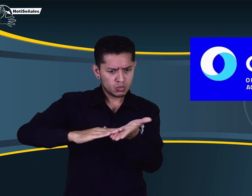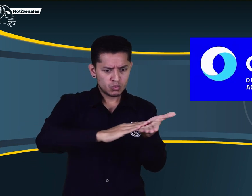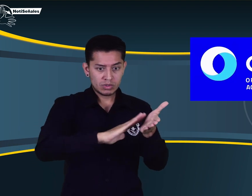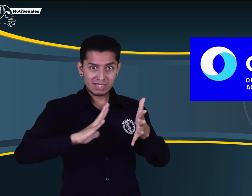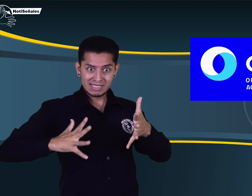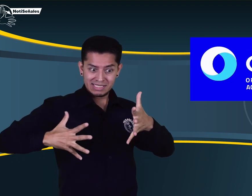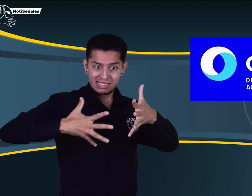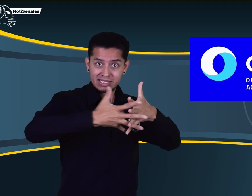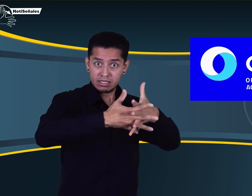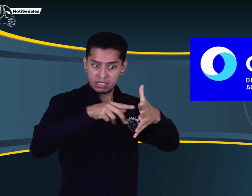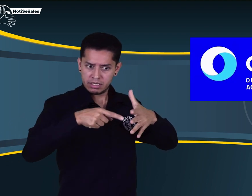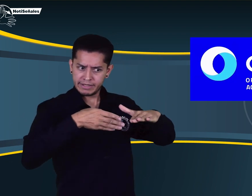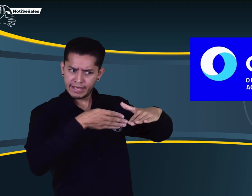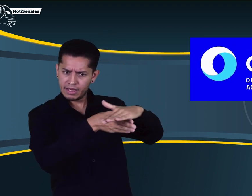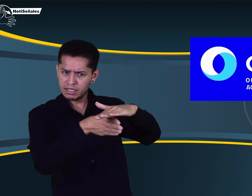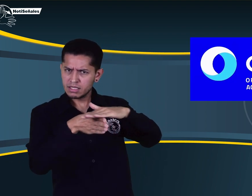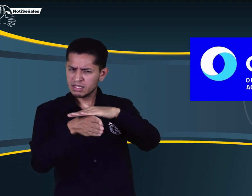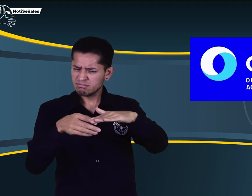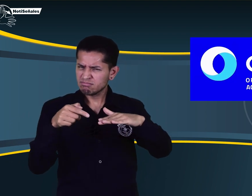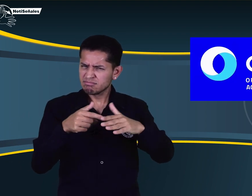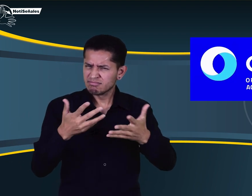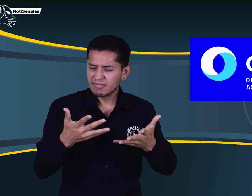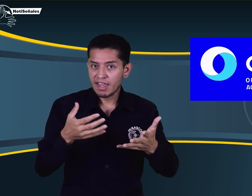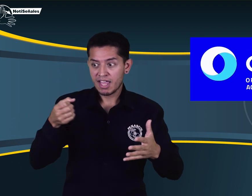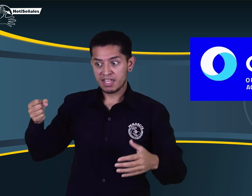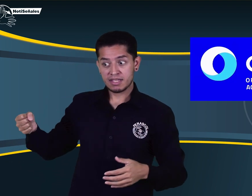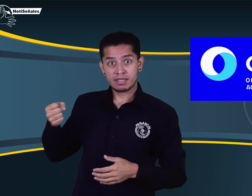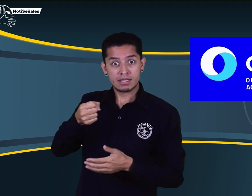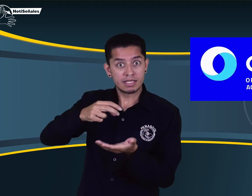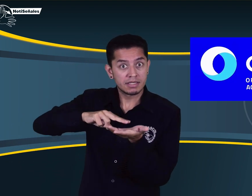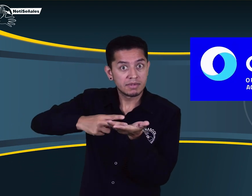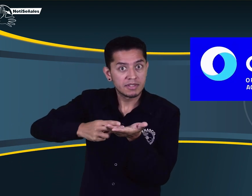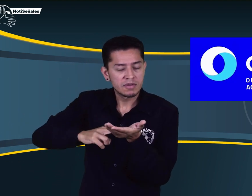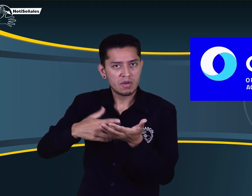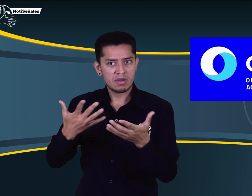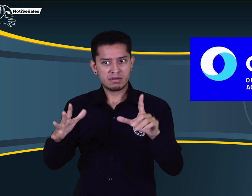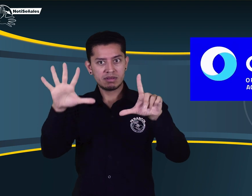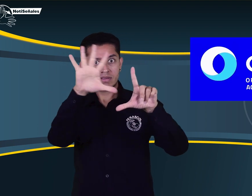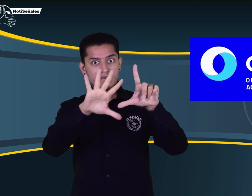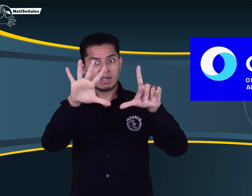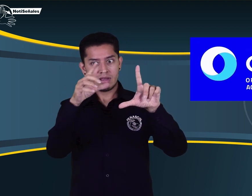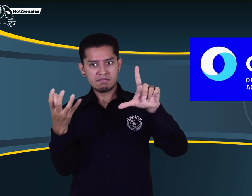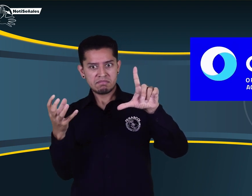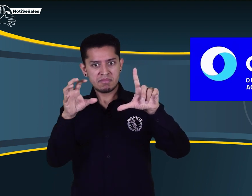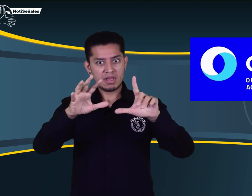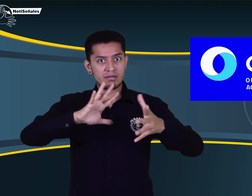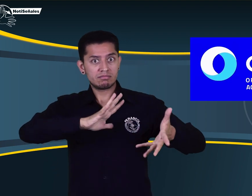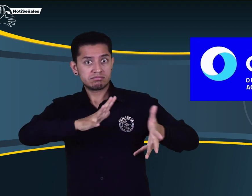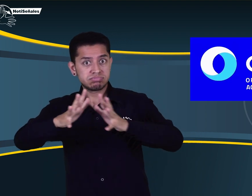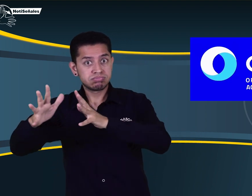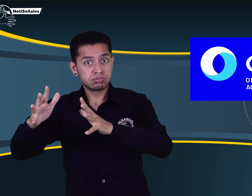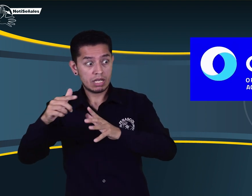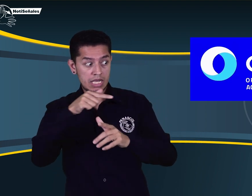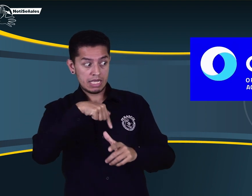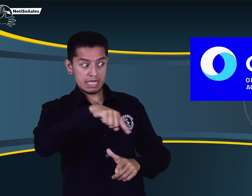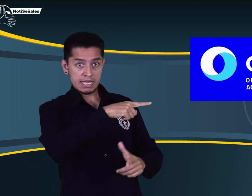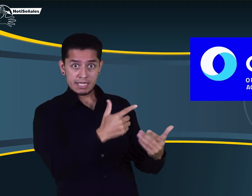Pero lo relacionado con los ajustes razonables para las personas sordas, como el servicio de interpretación o los videos con